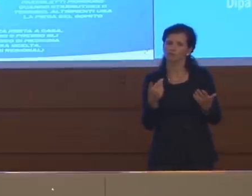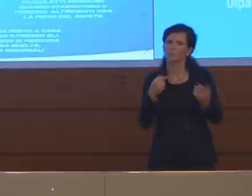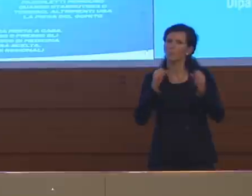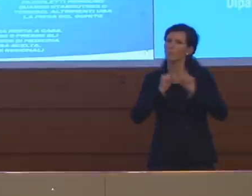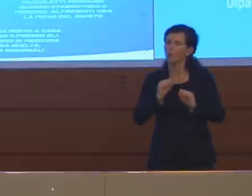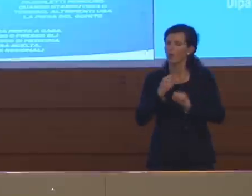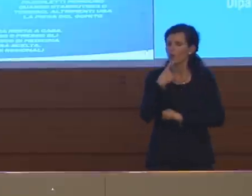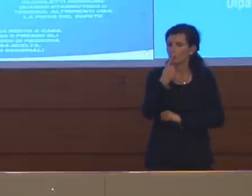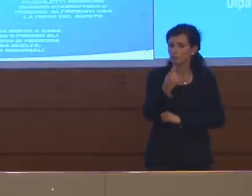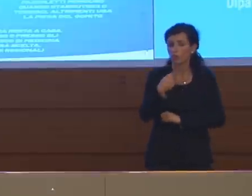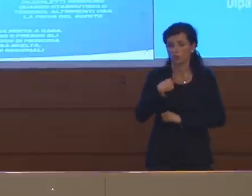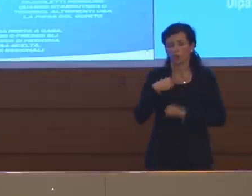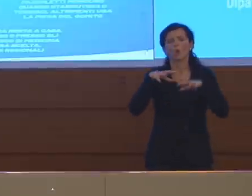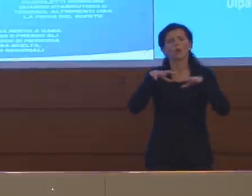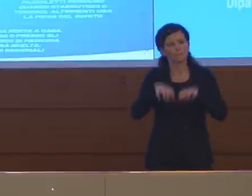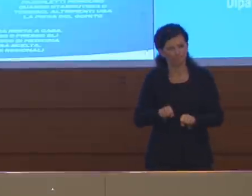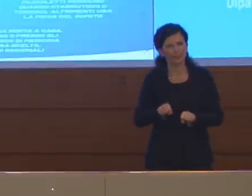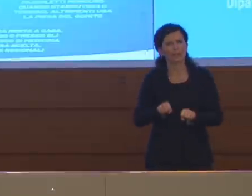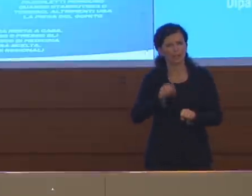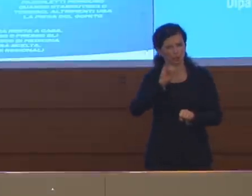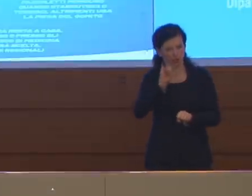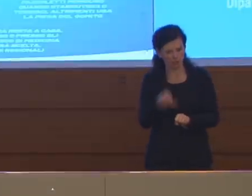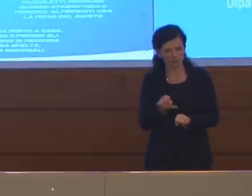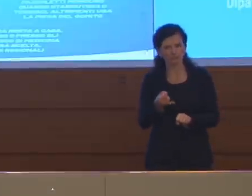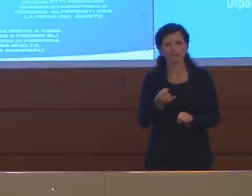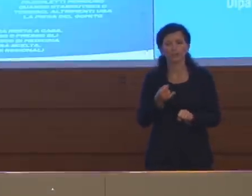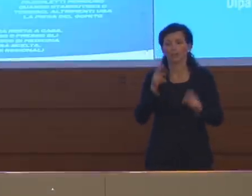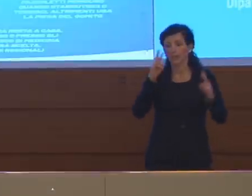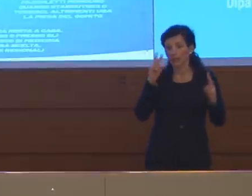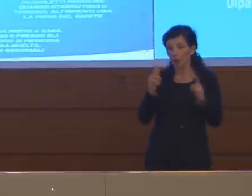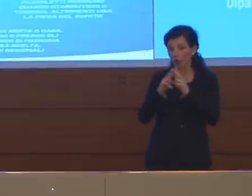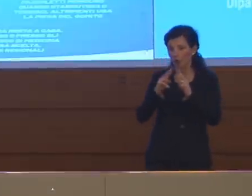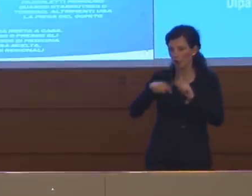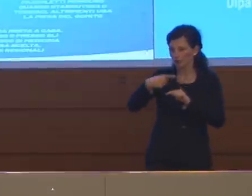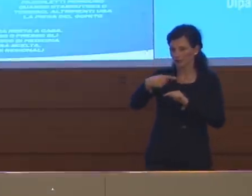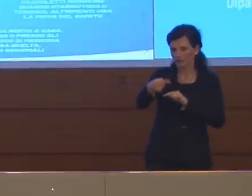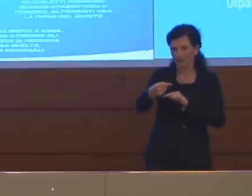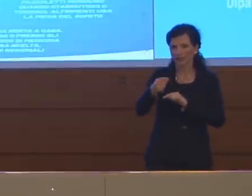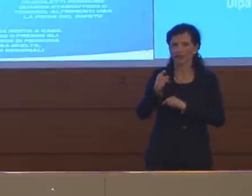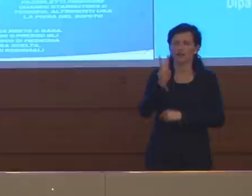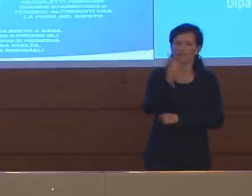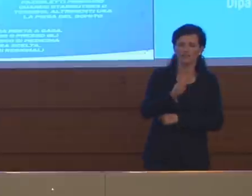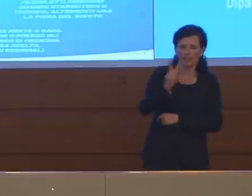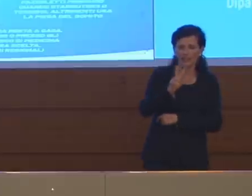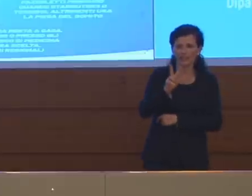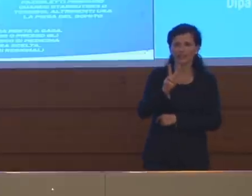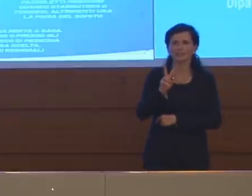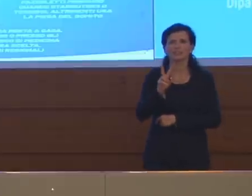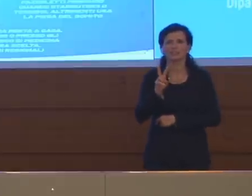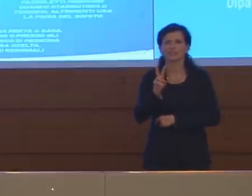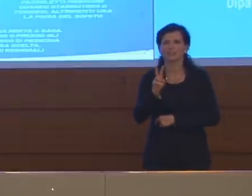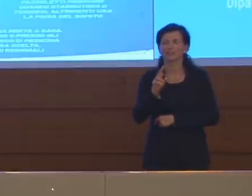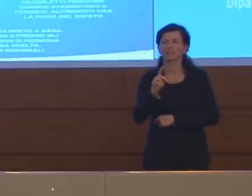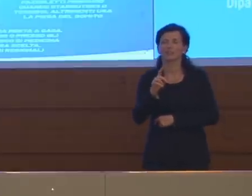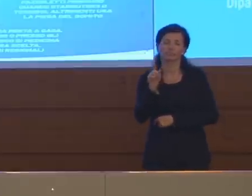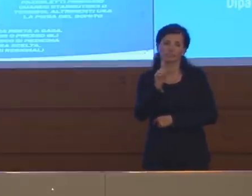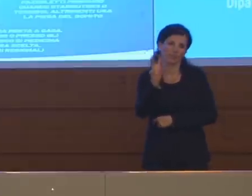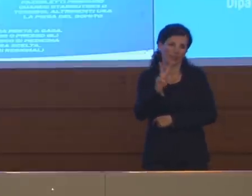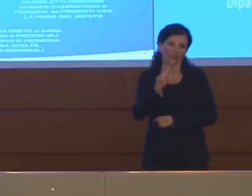impegnarmi a fare e magari in uno dei prossimi incontri che facciamo il venerdì o il giorno dovedì, siamo visto che il primo maggio,